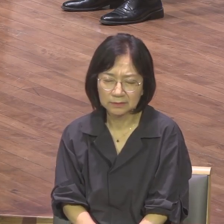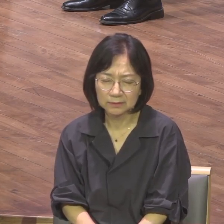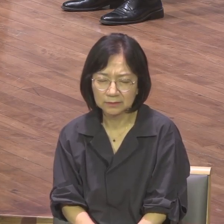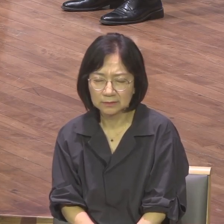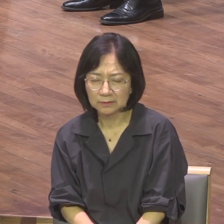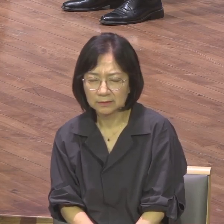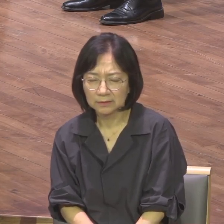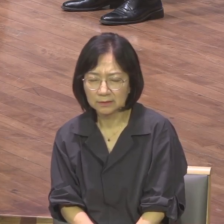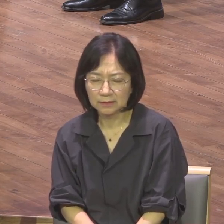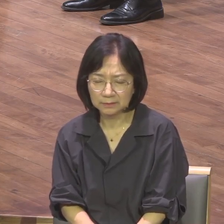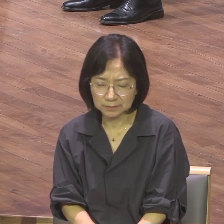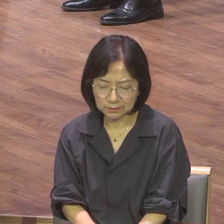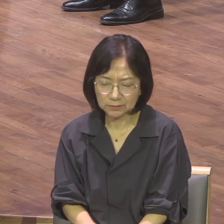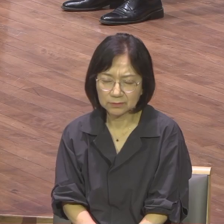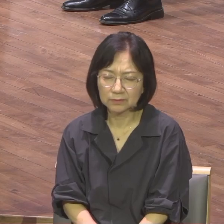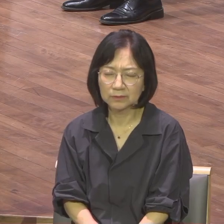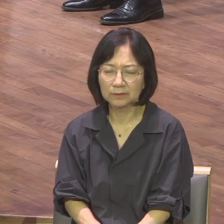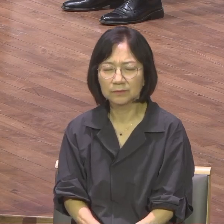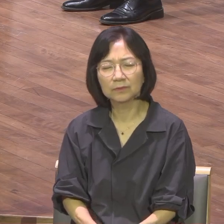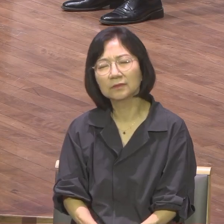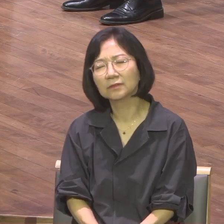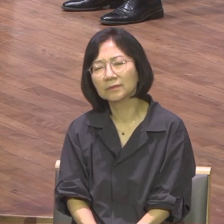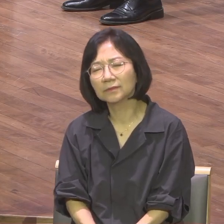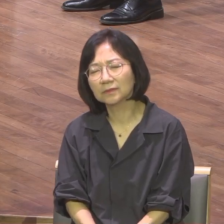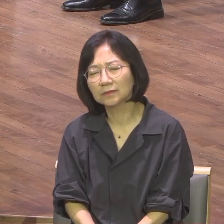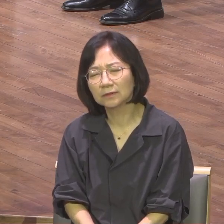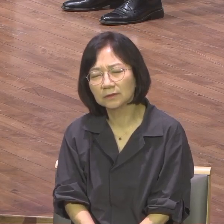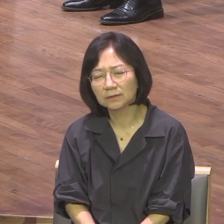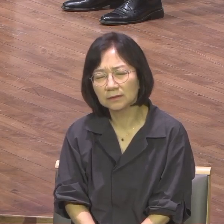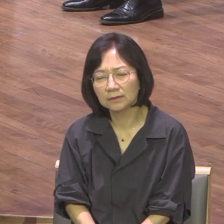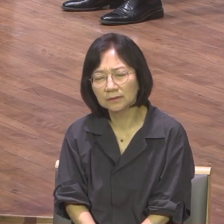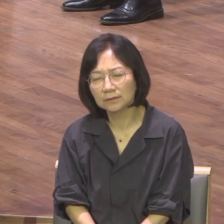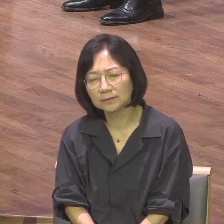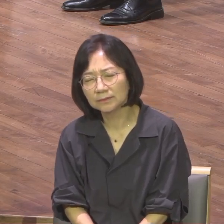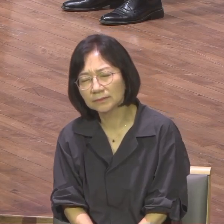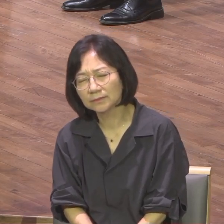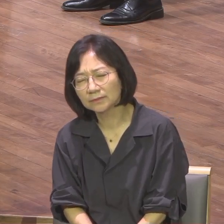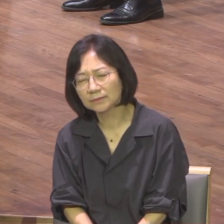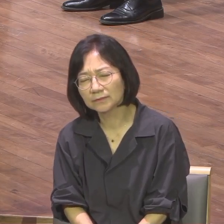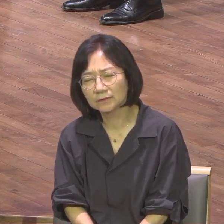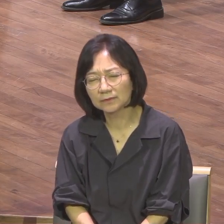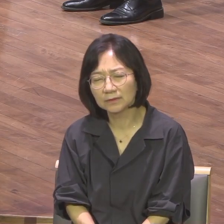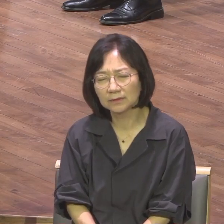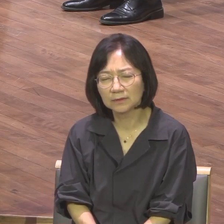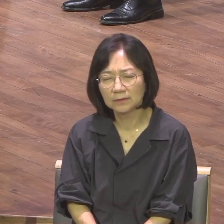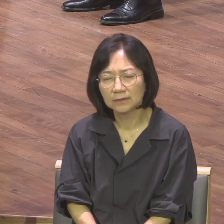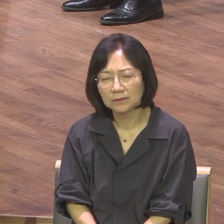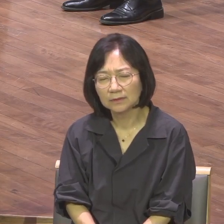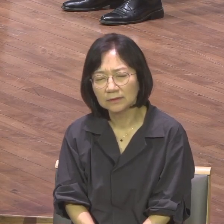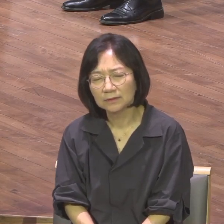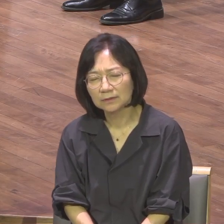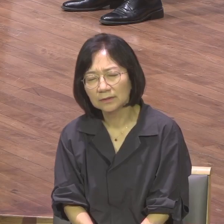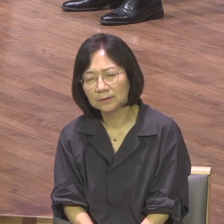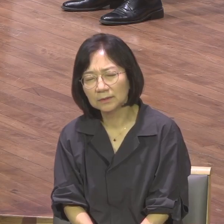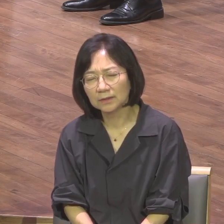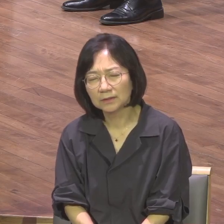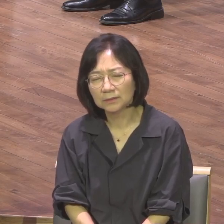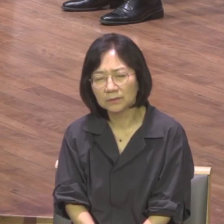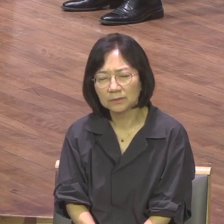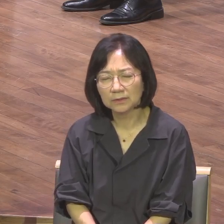복음 앞에서 내려주시옵소서 사람 앞에 서지 않게 하시고 세상 앞에 서지 않게 하시고 매일 이 복음 앞에 설 수 있는 복음이 복음되어지면